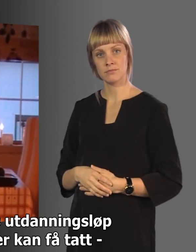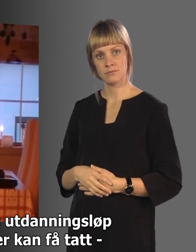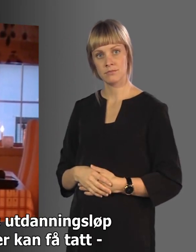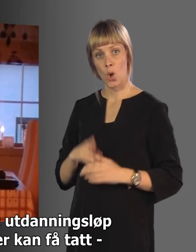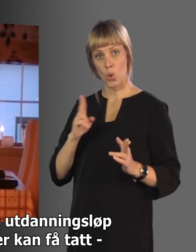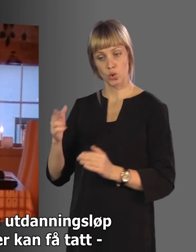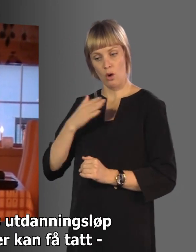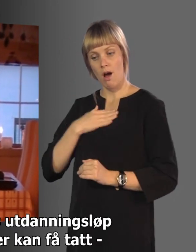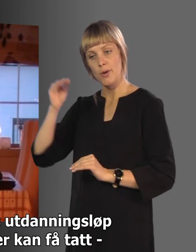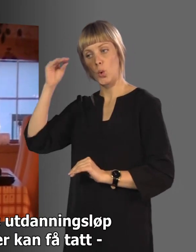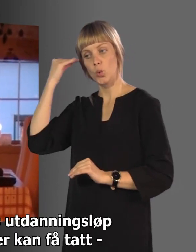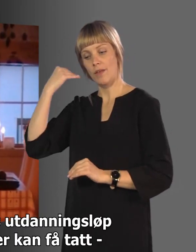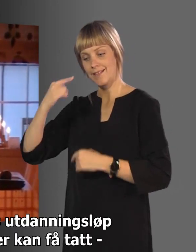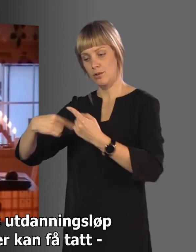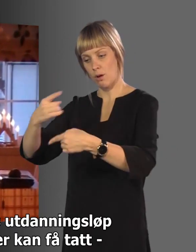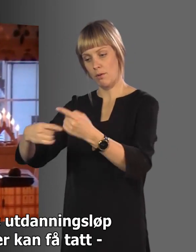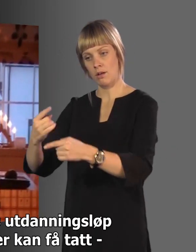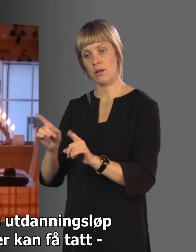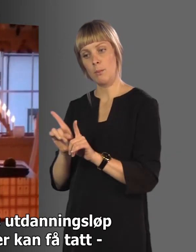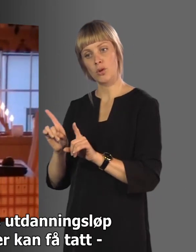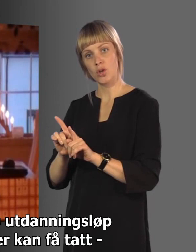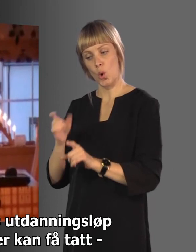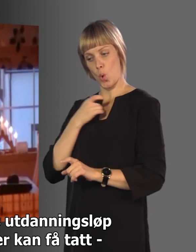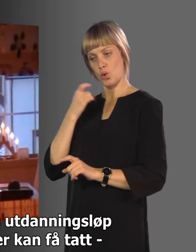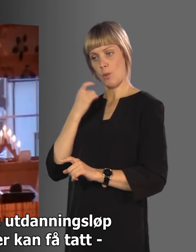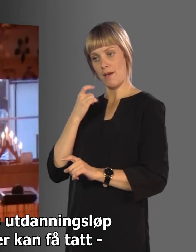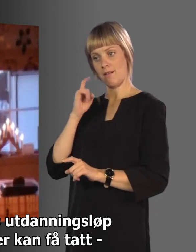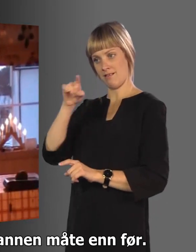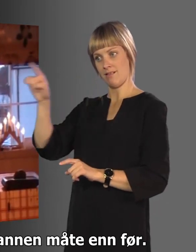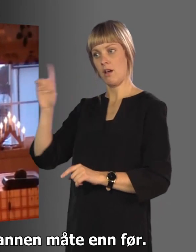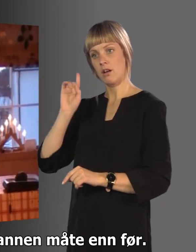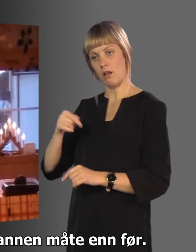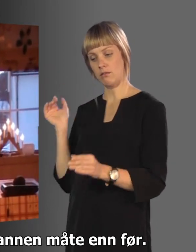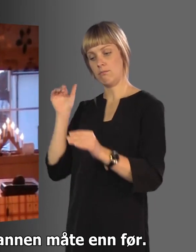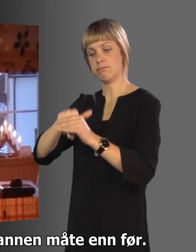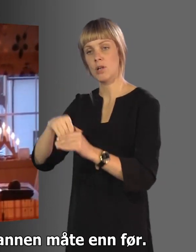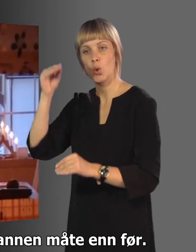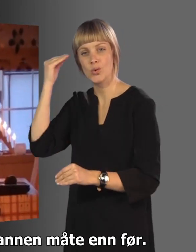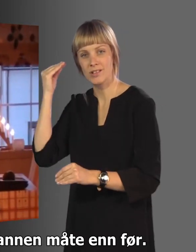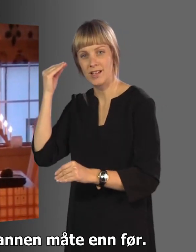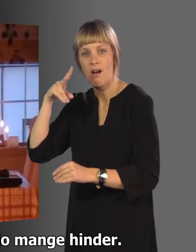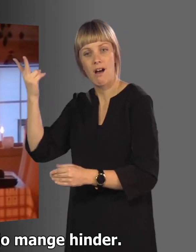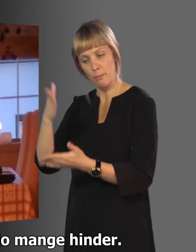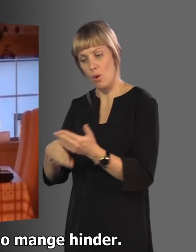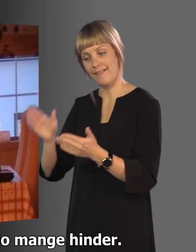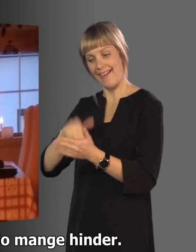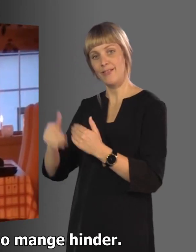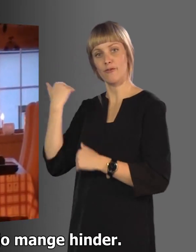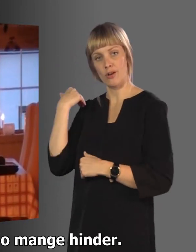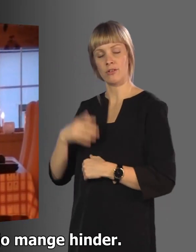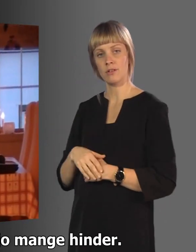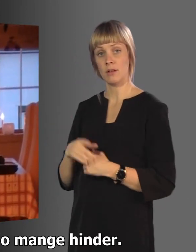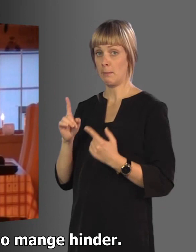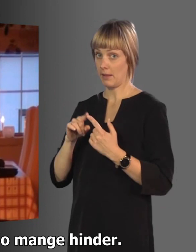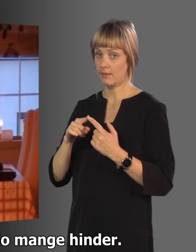Vi har fått på plass utdanningsløp, sånn at ungdommer kan få tatt utdanning på en helt annen måte enn før. Men